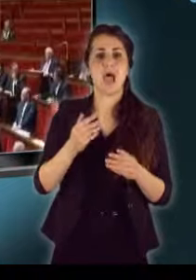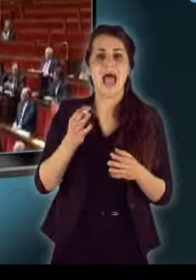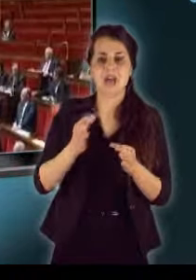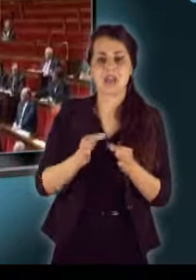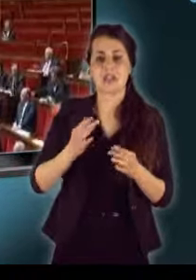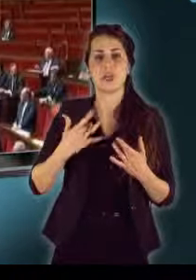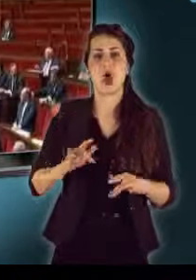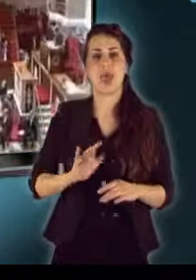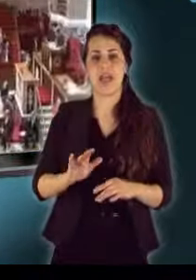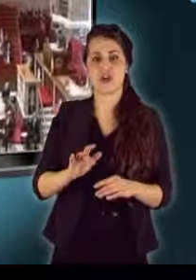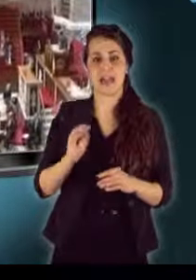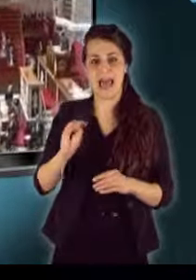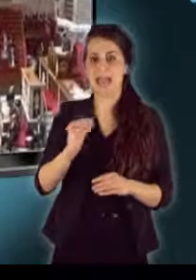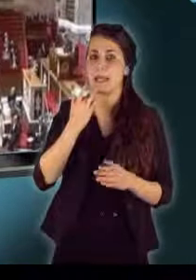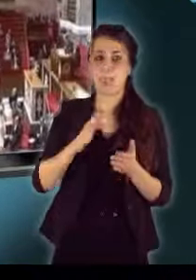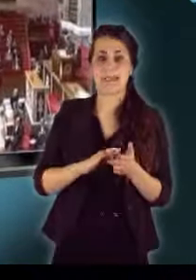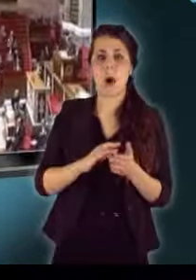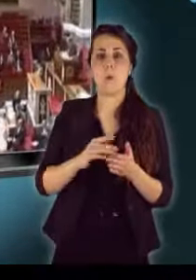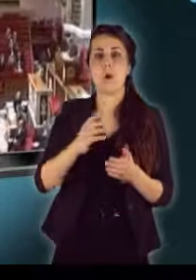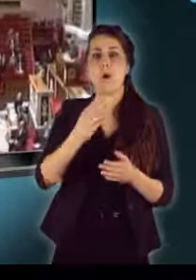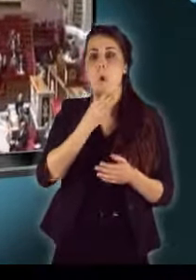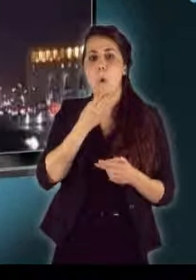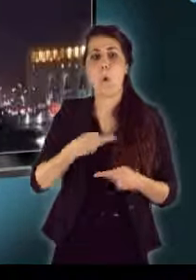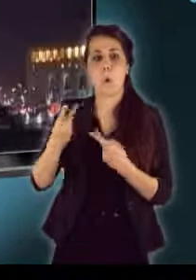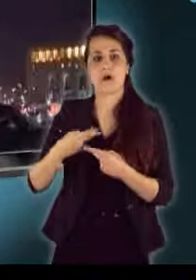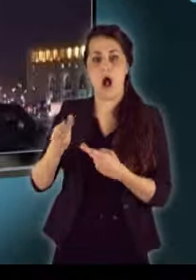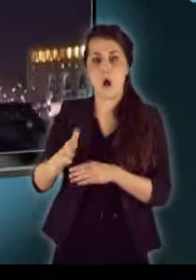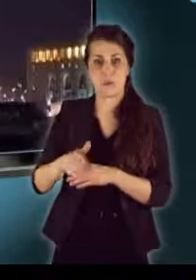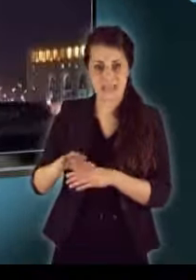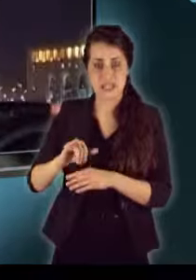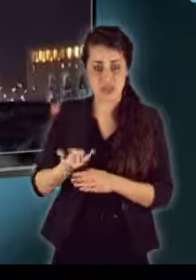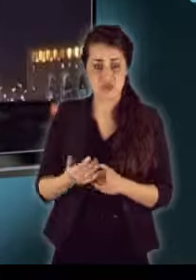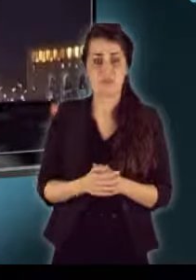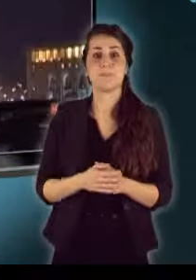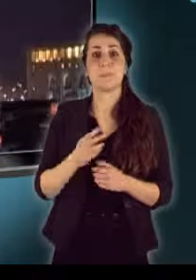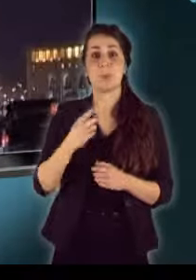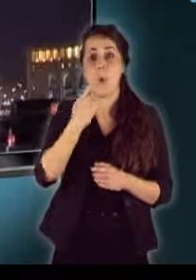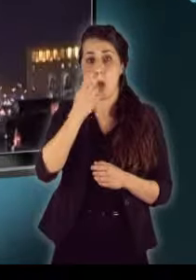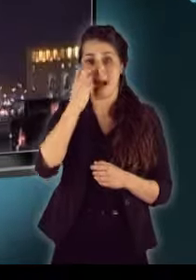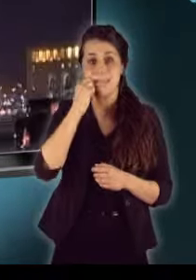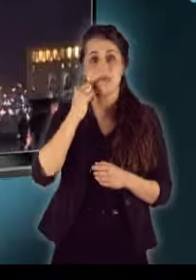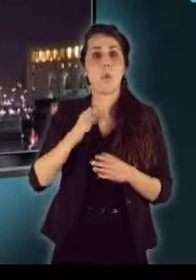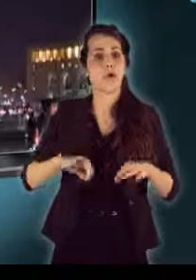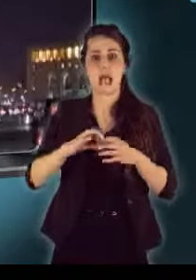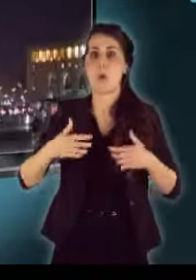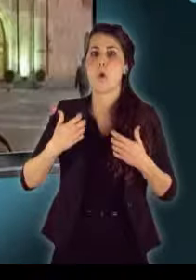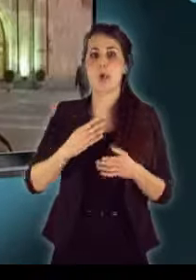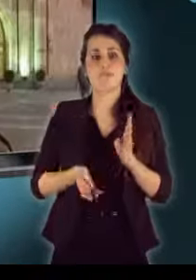tiltja, vagyis például a holokausztét is. Örményországban az emberek örülnek a francia törvénynek.